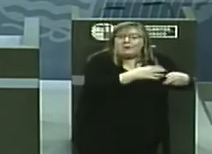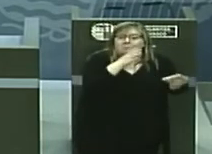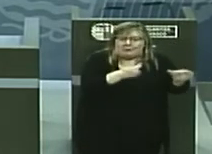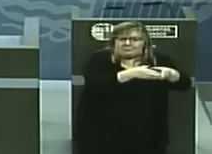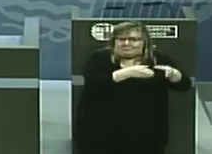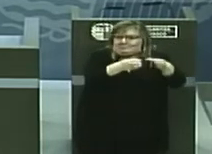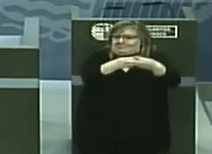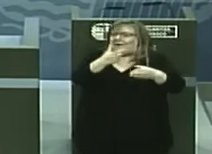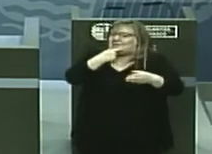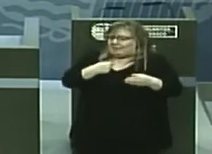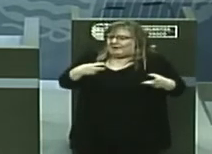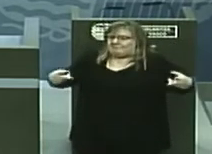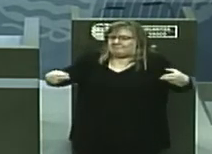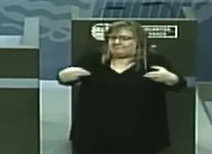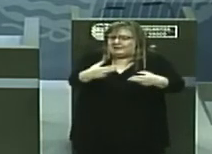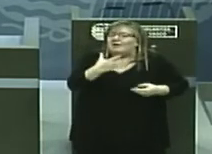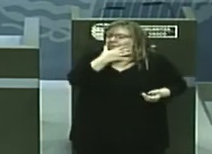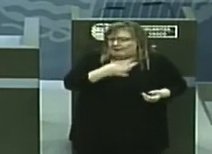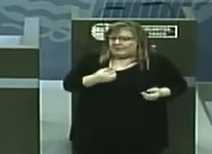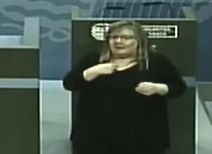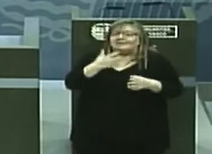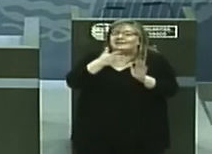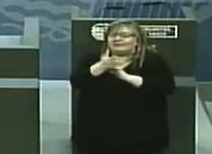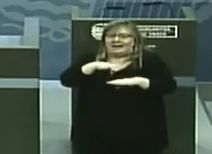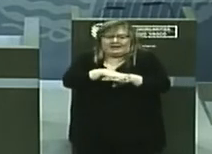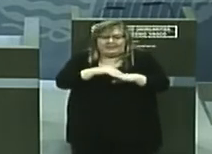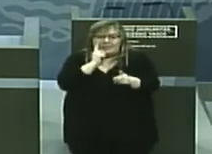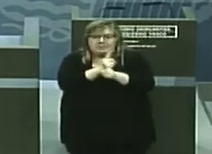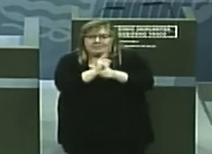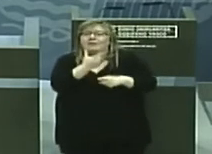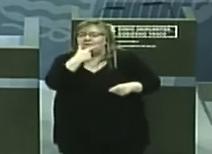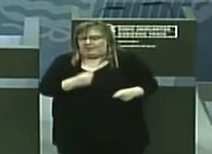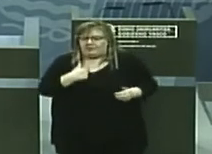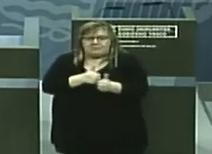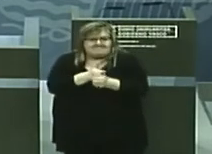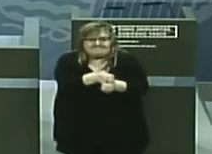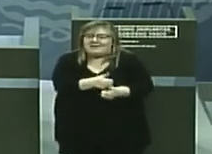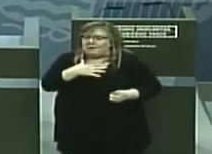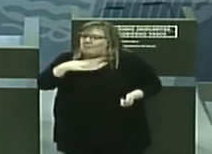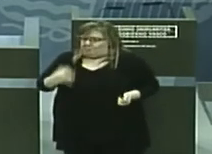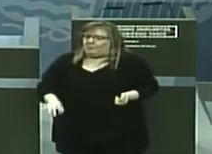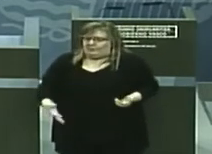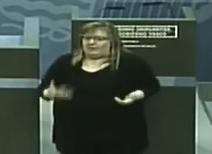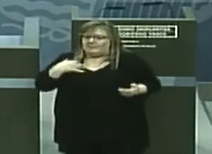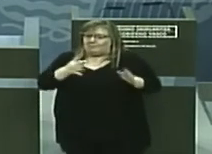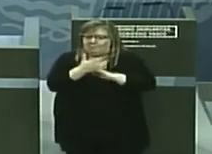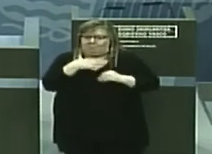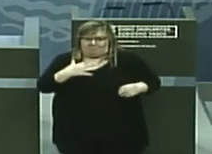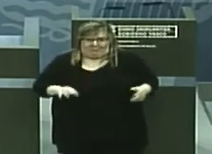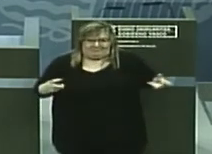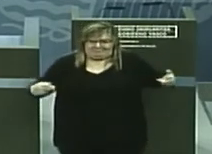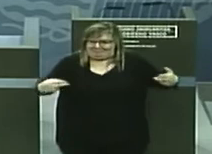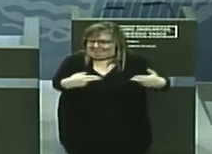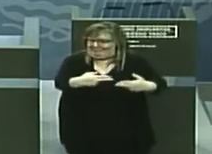cerrados, donde era fácil que nuestra red de vigilancia, identificación y de rastreo pudiera cortar rápidamente